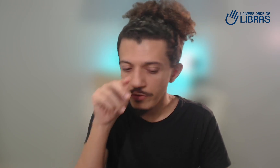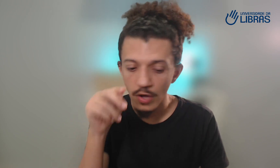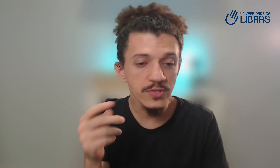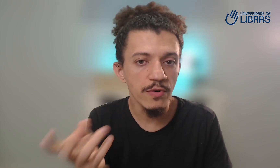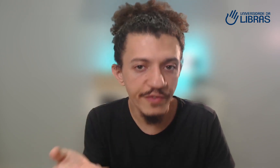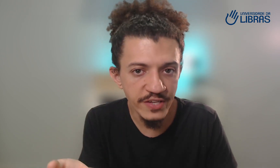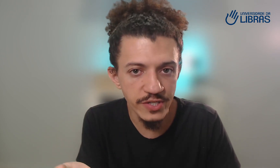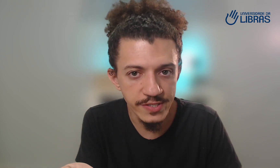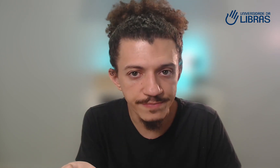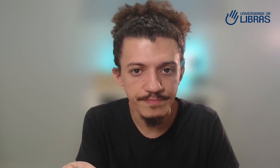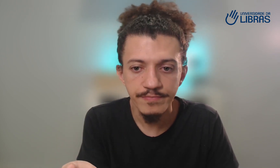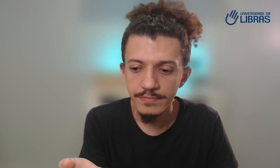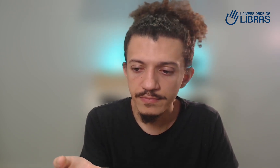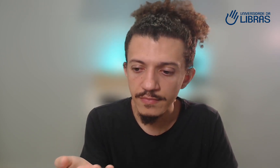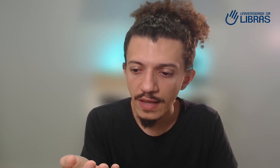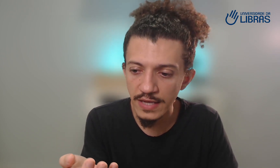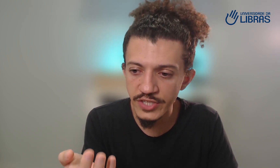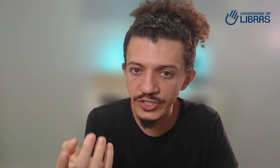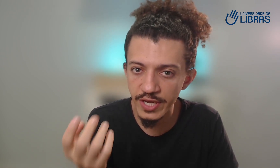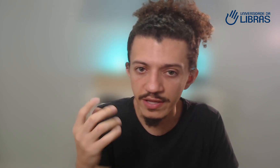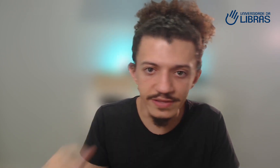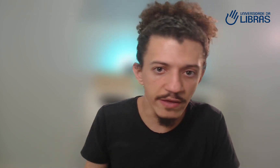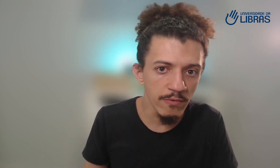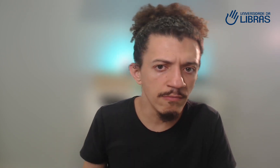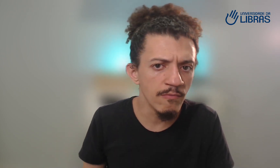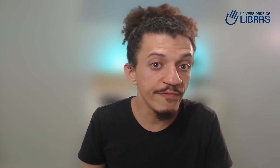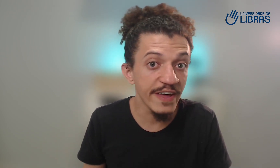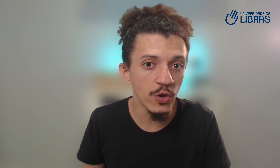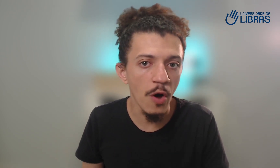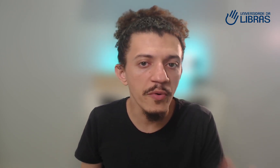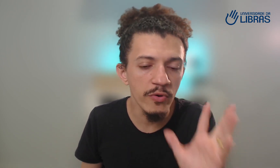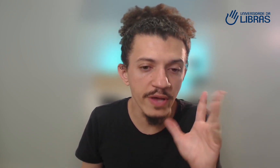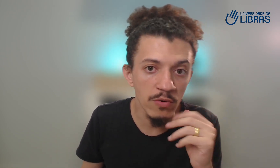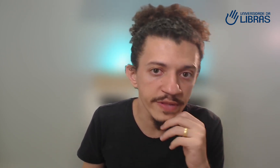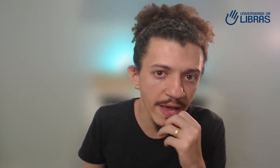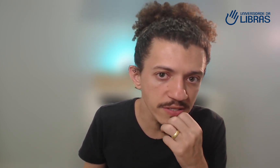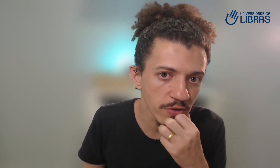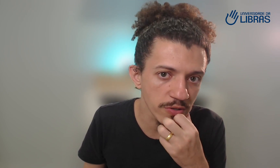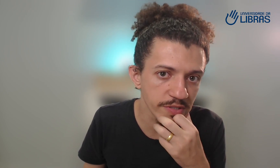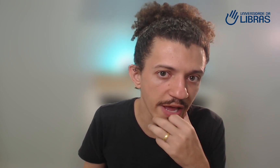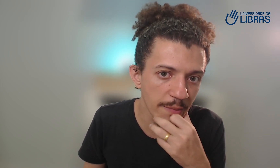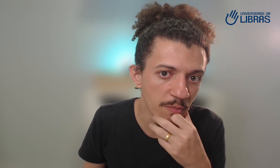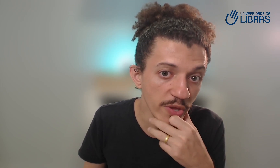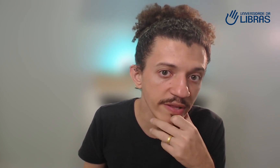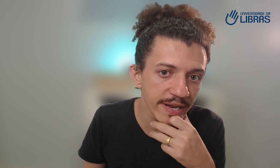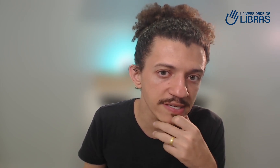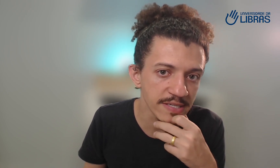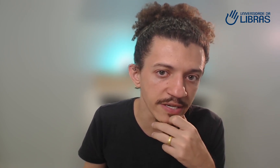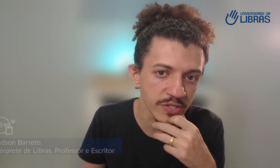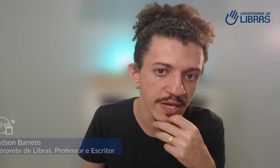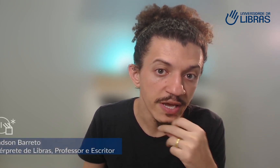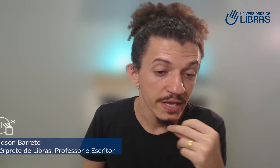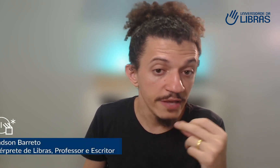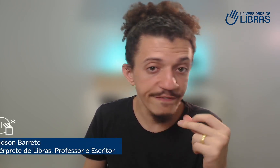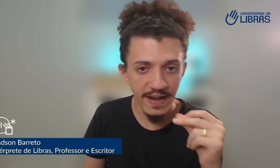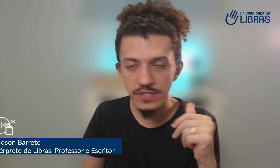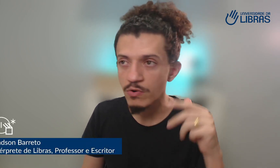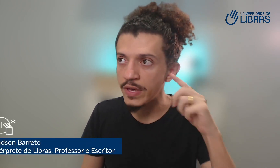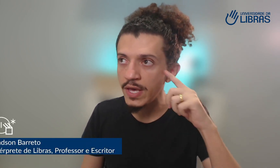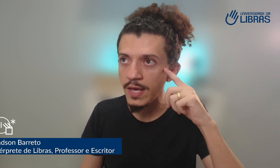Nós, ouvintes, a gente tem um fenômeno que acontece no nosso cérebro, muito interessante, que faz com que,